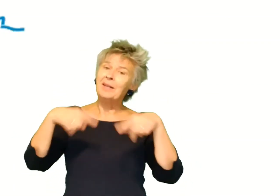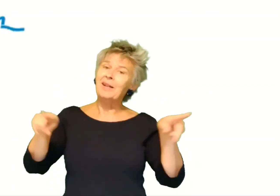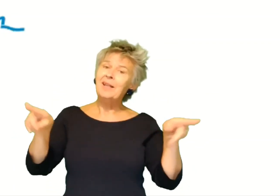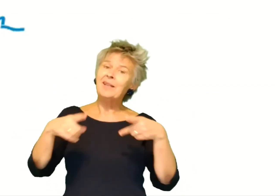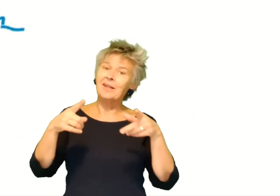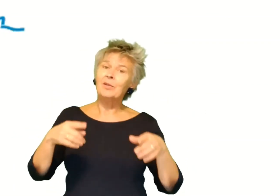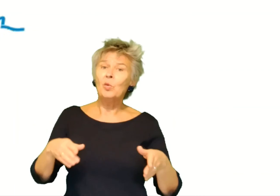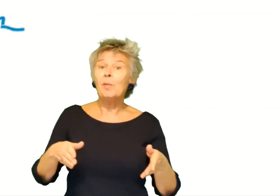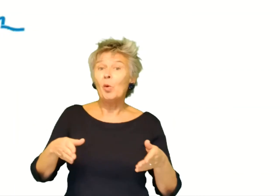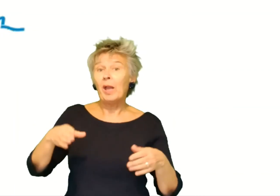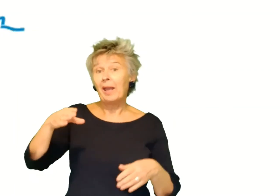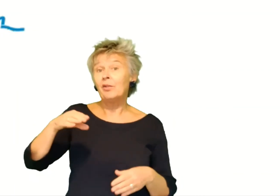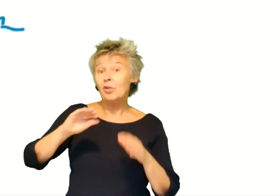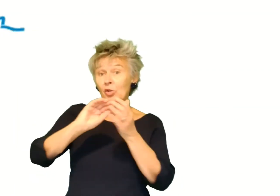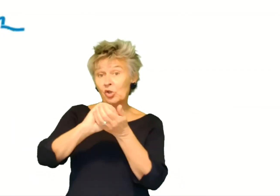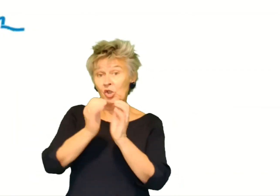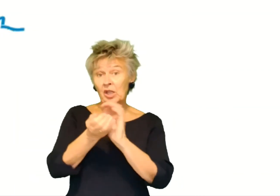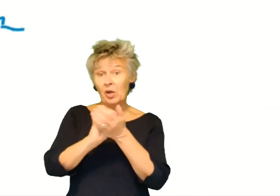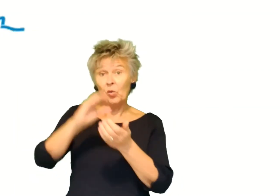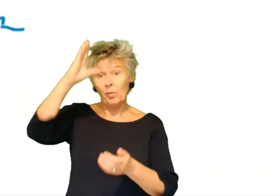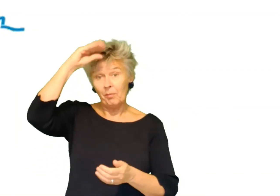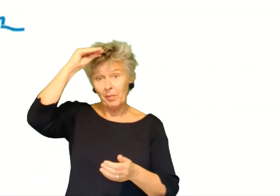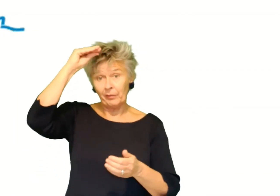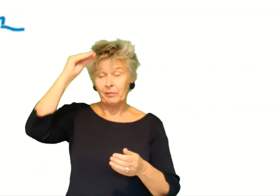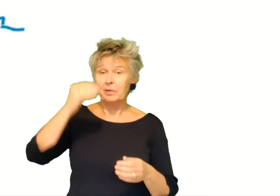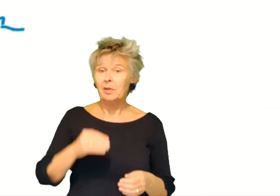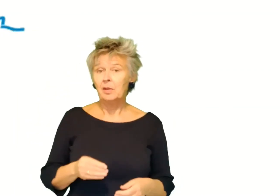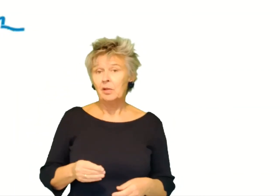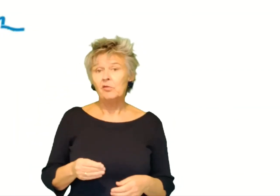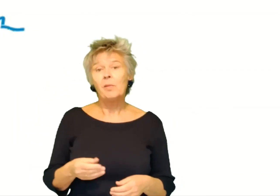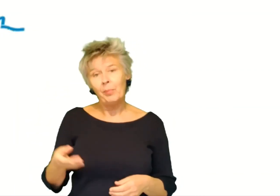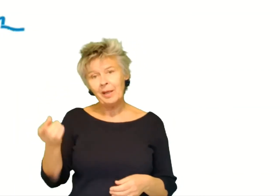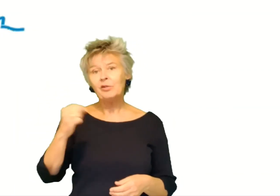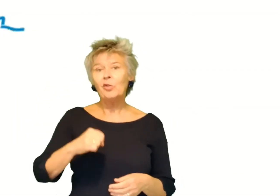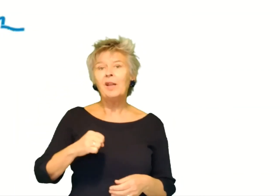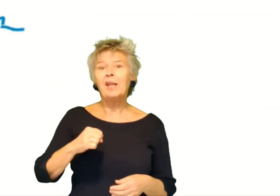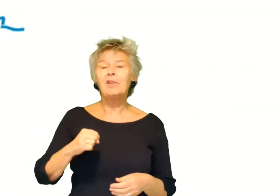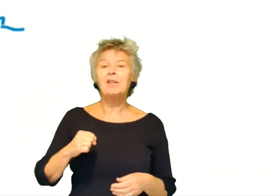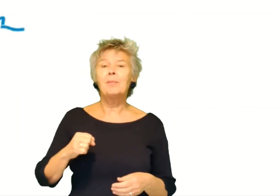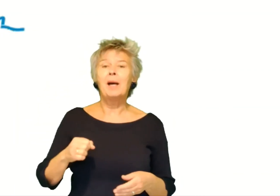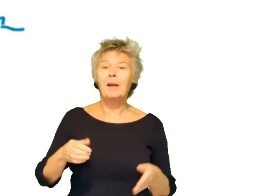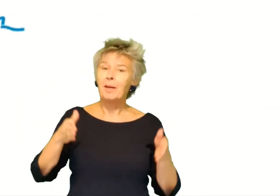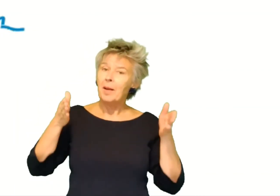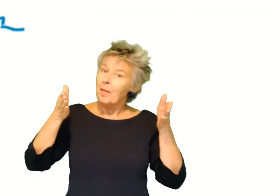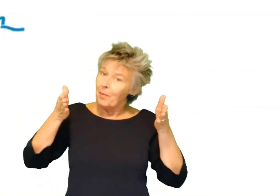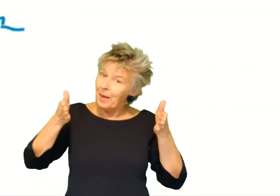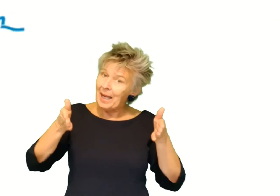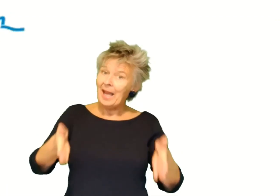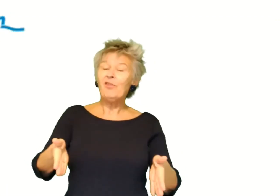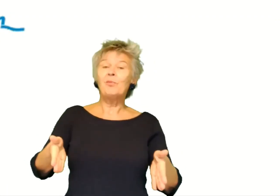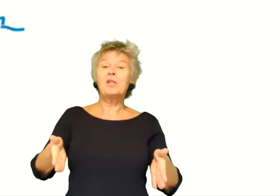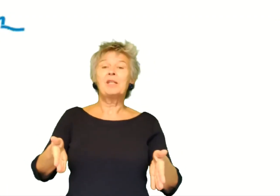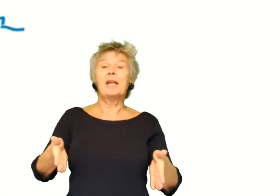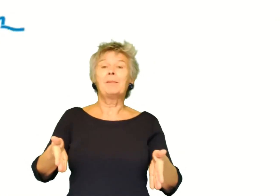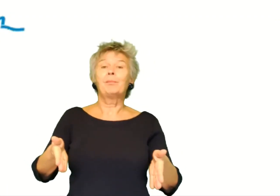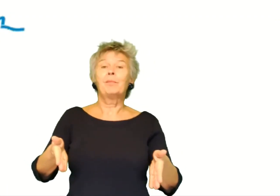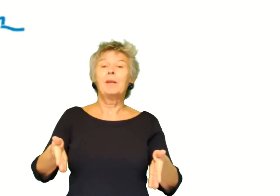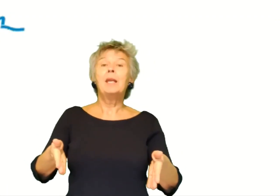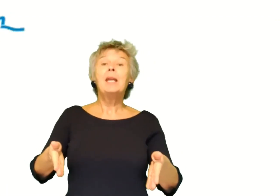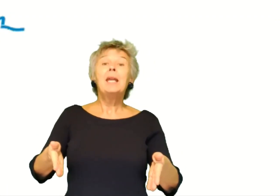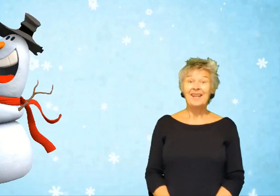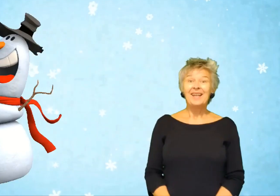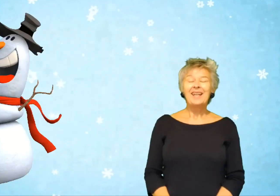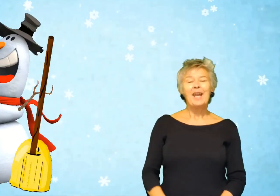Maar in het liedje noemen we hem ook eigenlijk de sneeuwman. Dus we pakken toch wel even dit gebaar. Blijf maar staan.